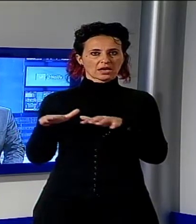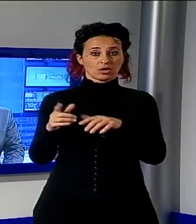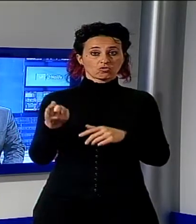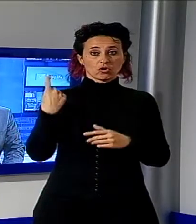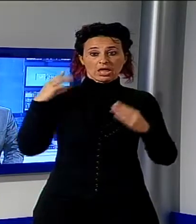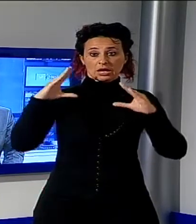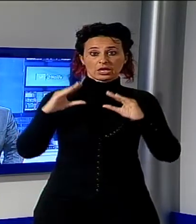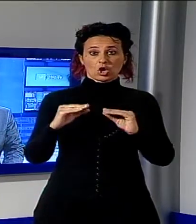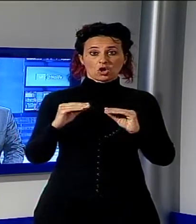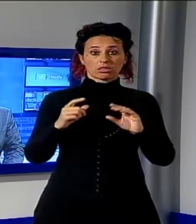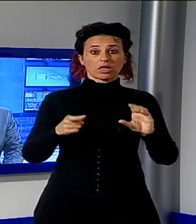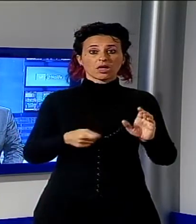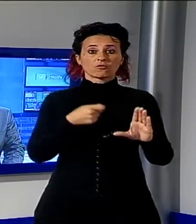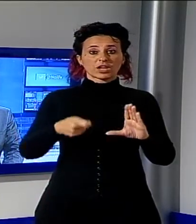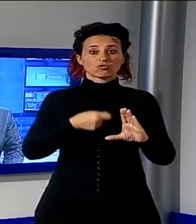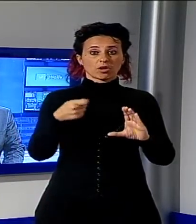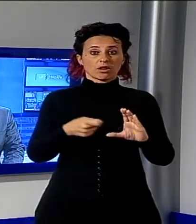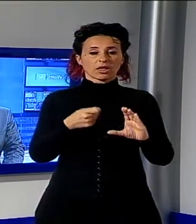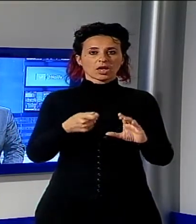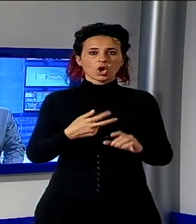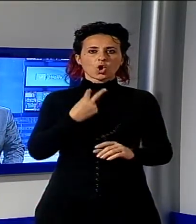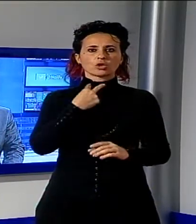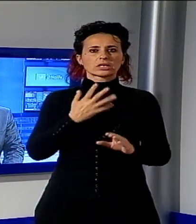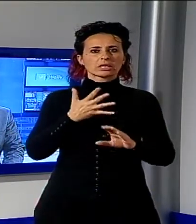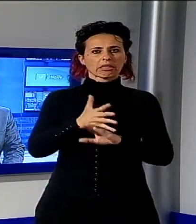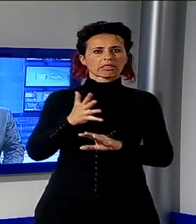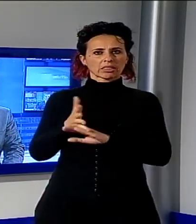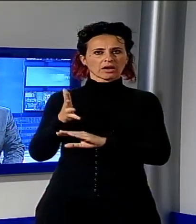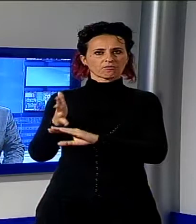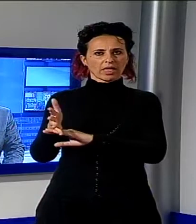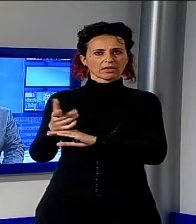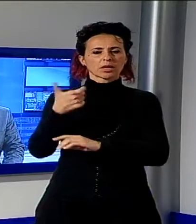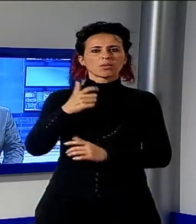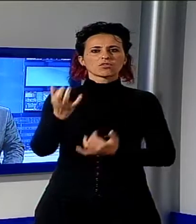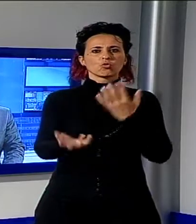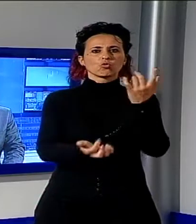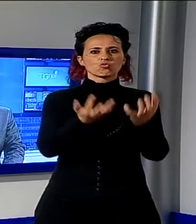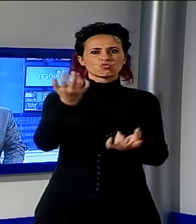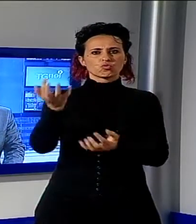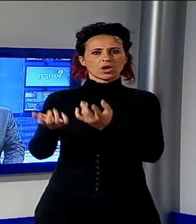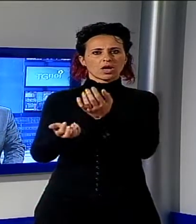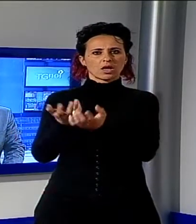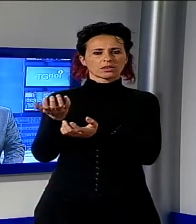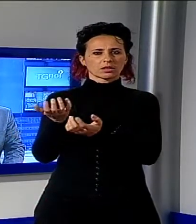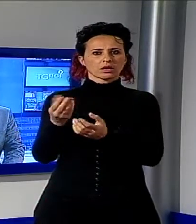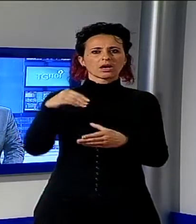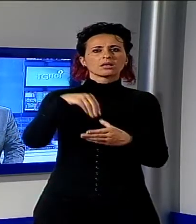vigili del fuoco sono dovuti intervenire per gli incendi che si sono verificati all'interno di tre